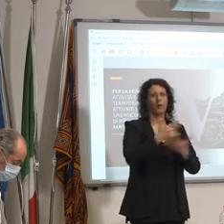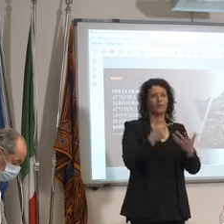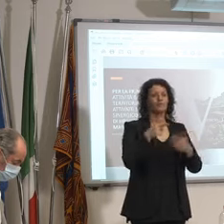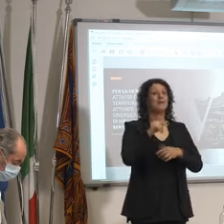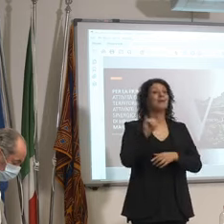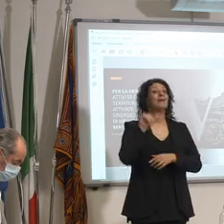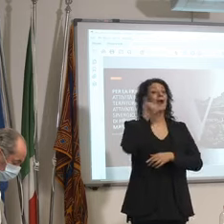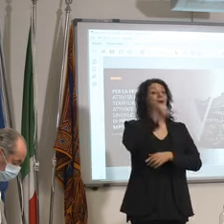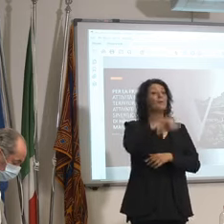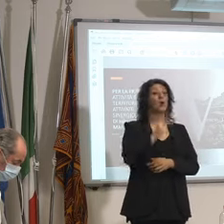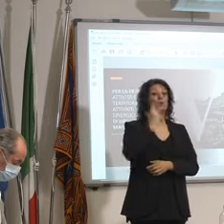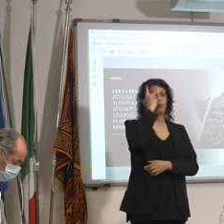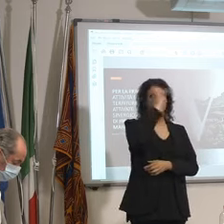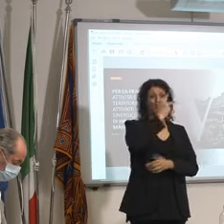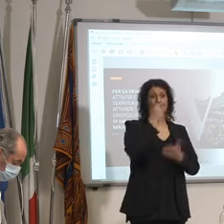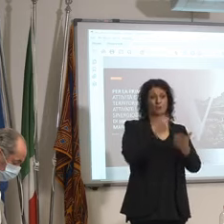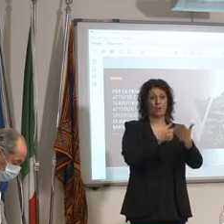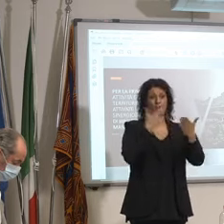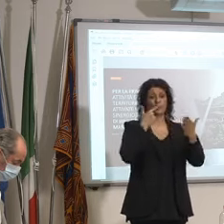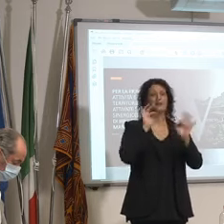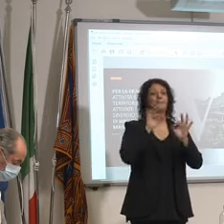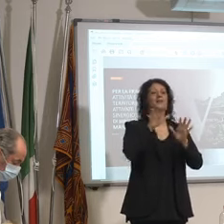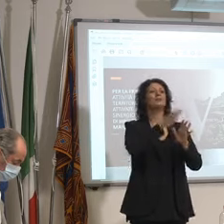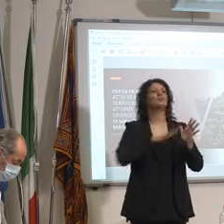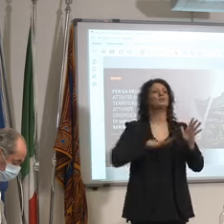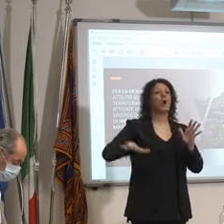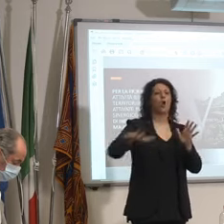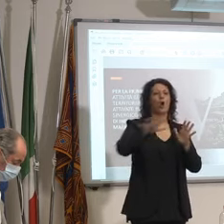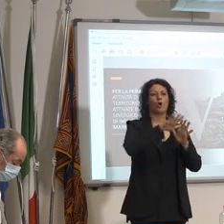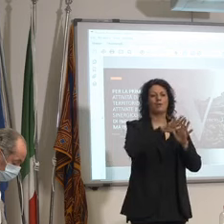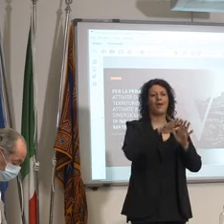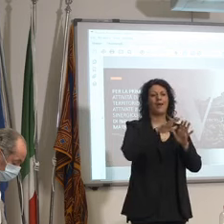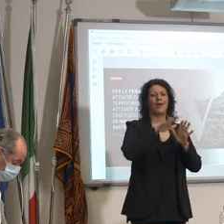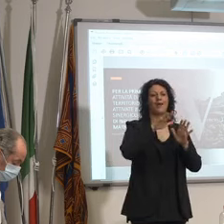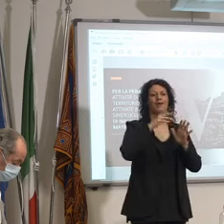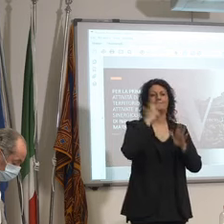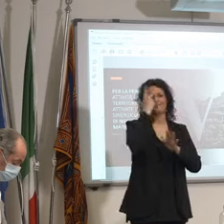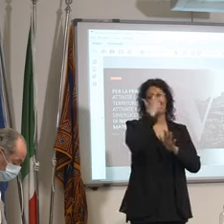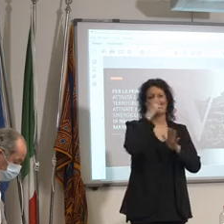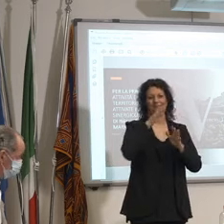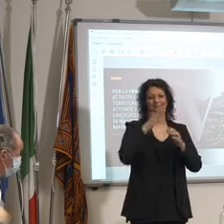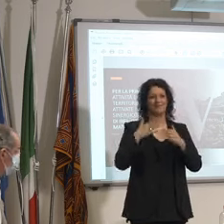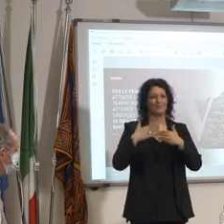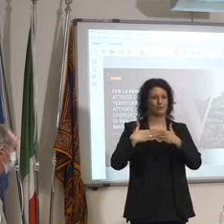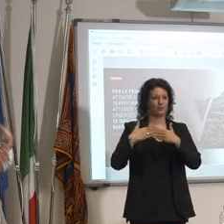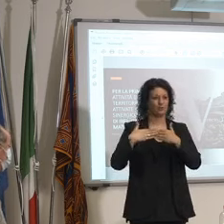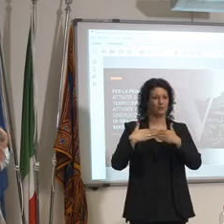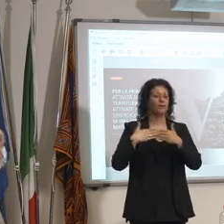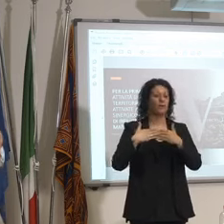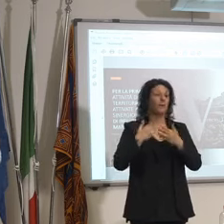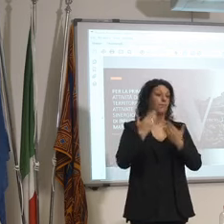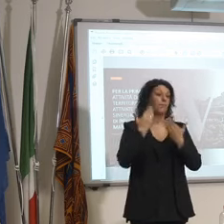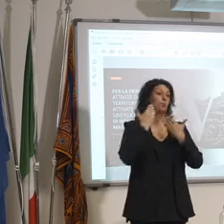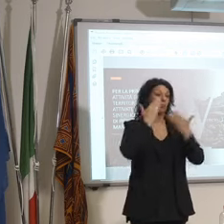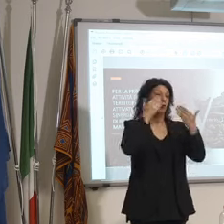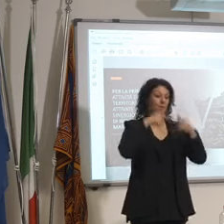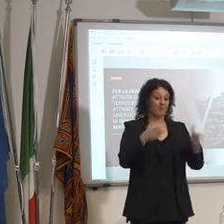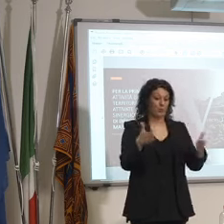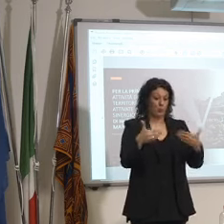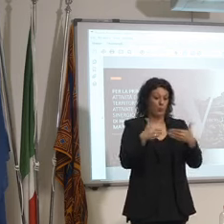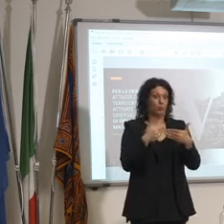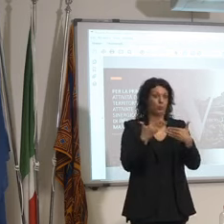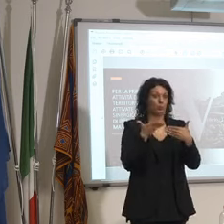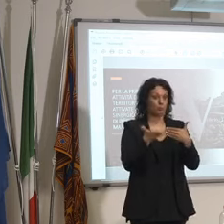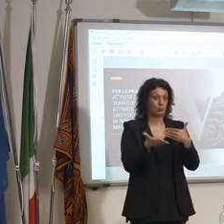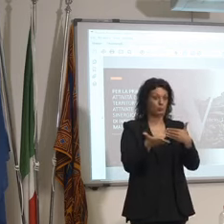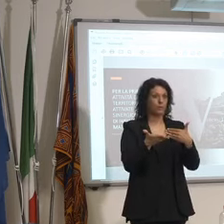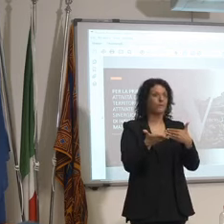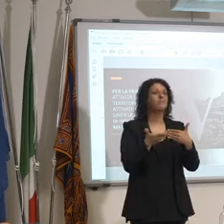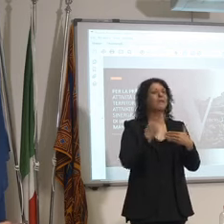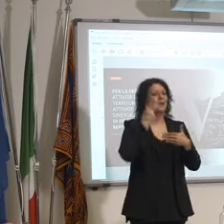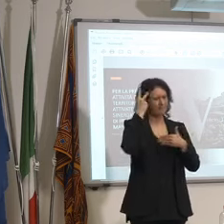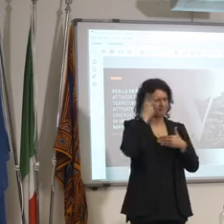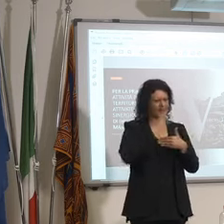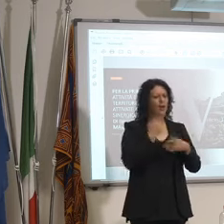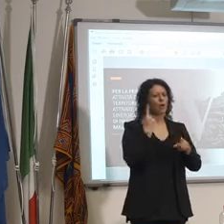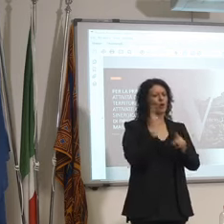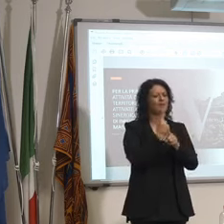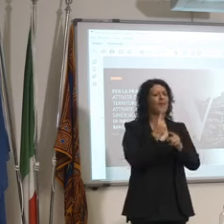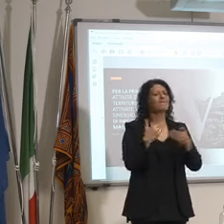trevisiano infatti ne vediamo adesso purtroppo le conseguenze da quando è chiuso la riapertura è prevista per ottobre